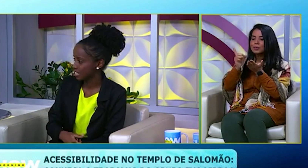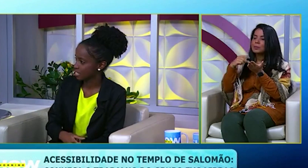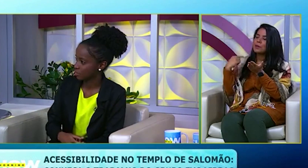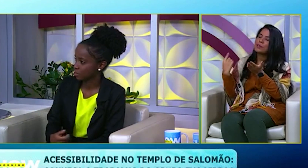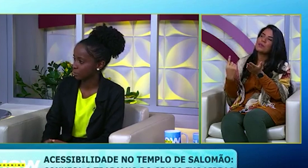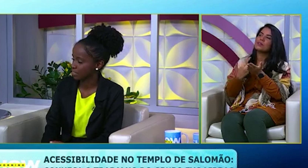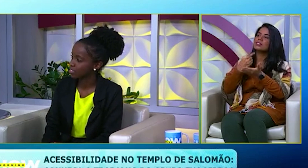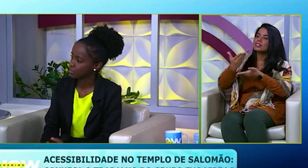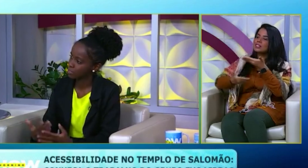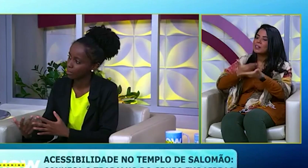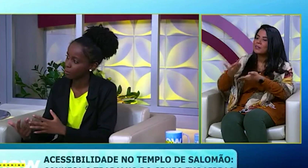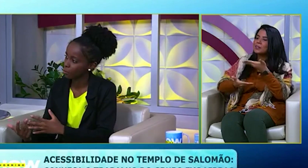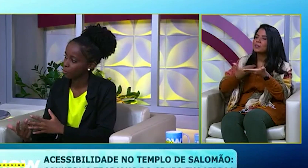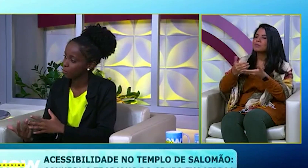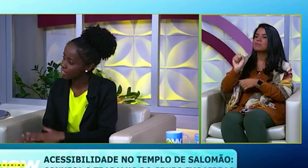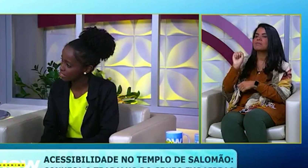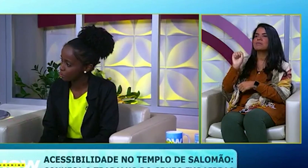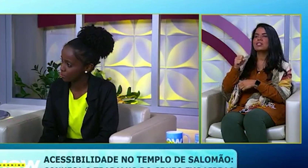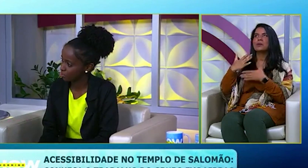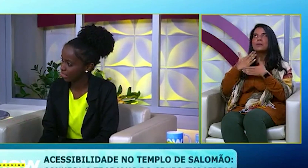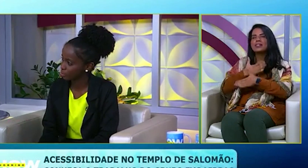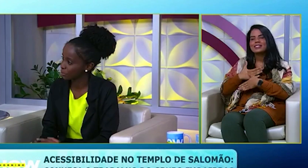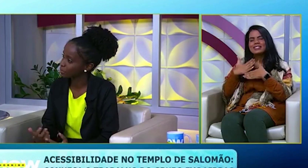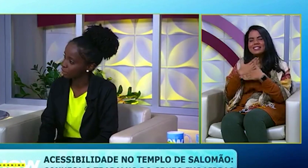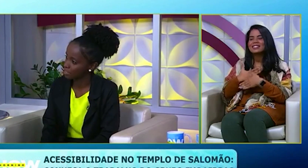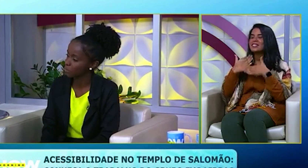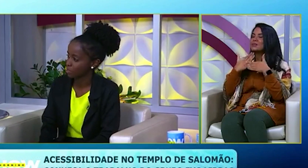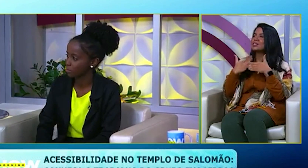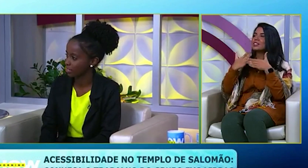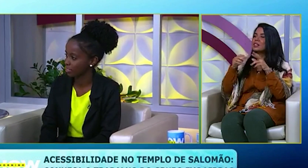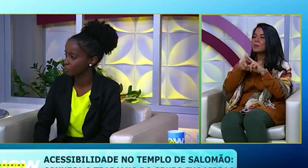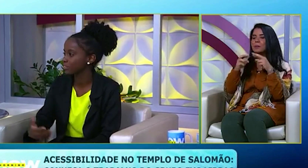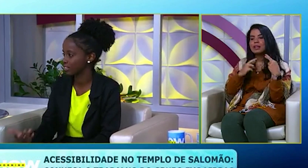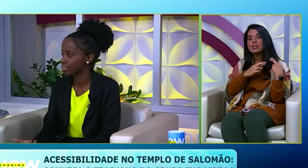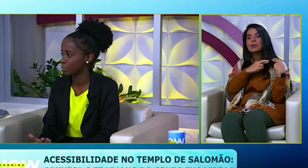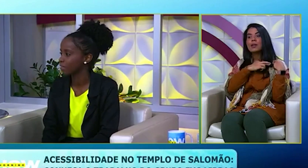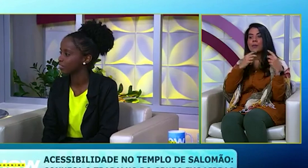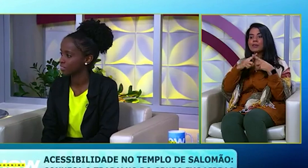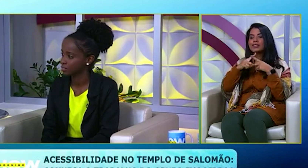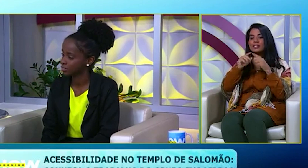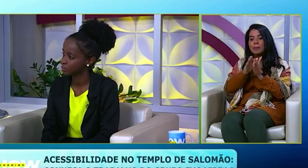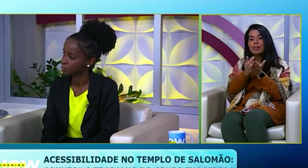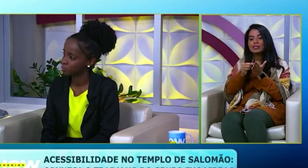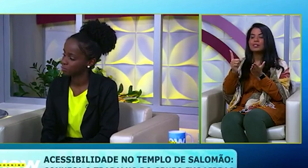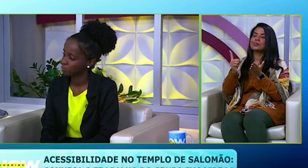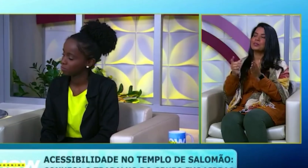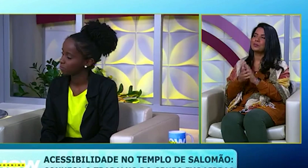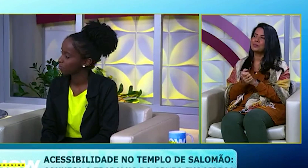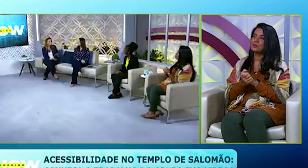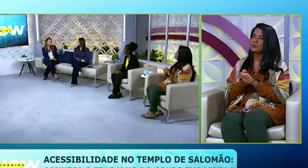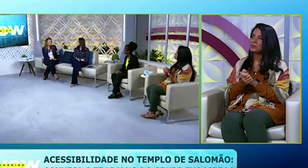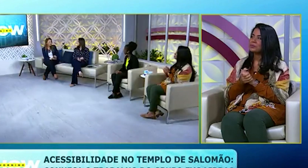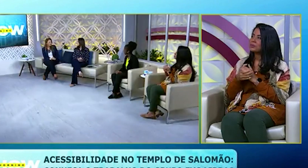gente que tem servido, tem sido, sim, um prazer, um privilégio, mas também a responsabilidade por se tratar da palavra de Deus. Eu